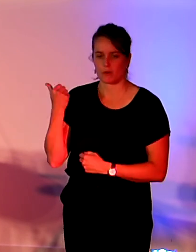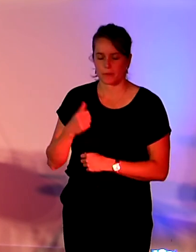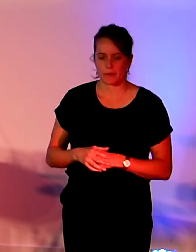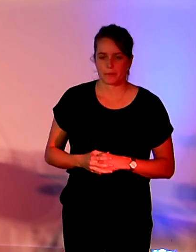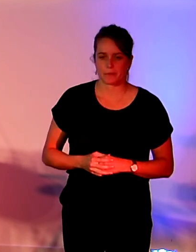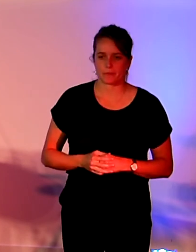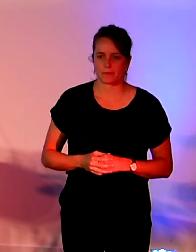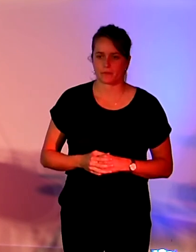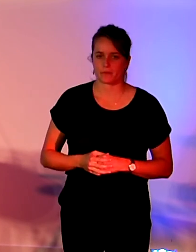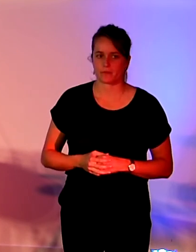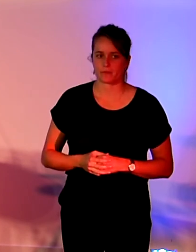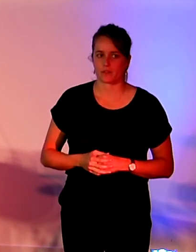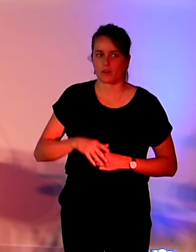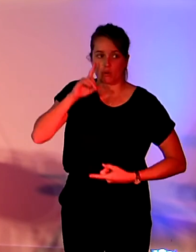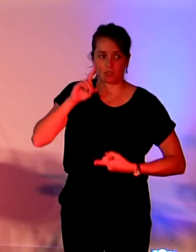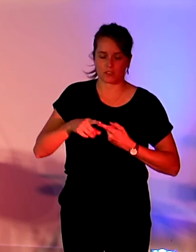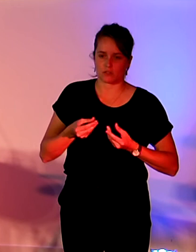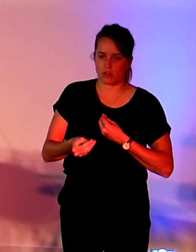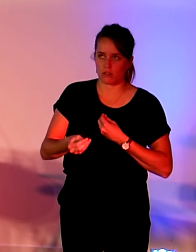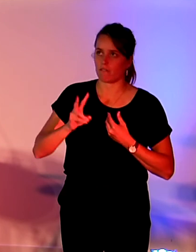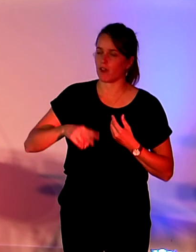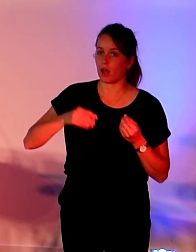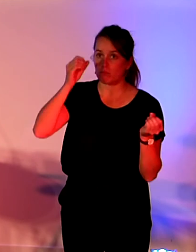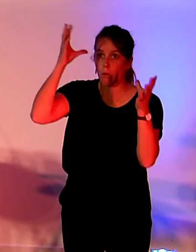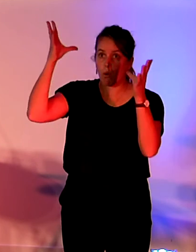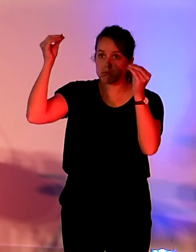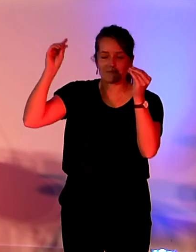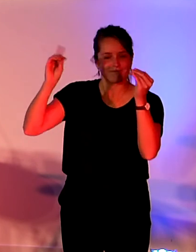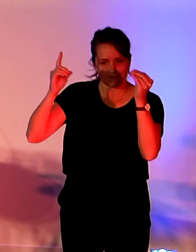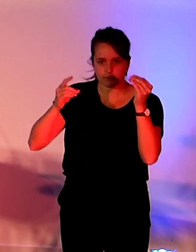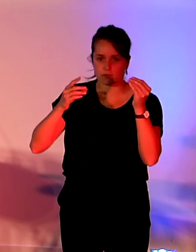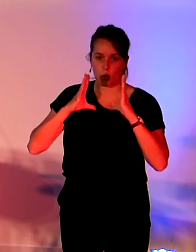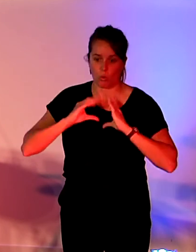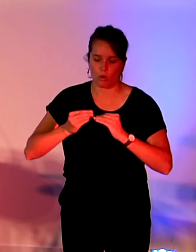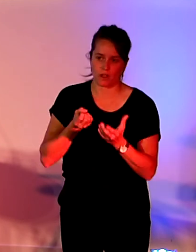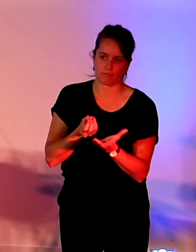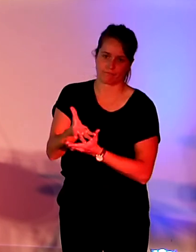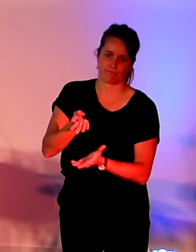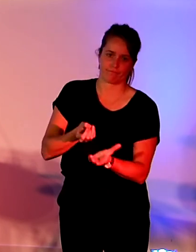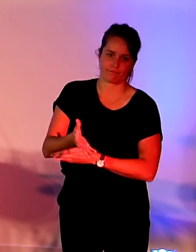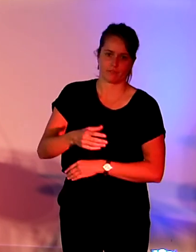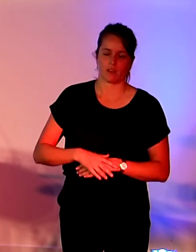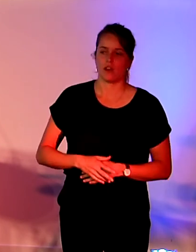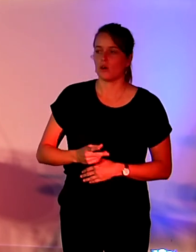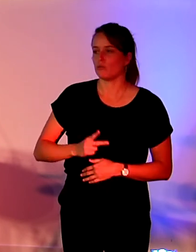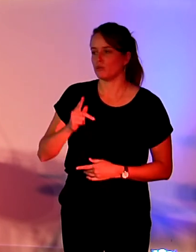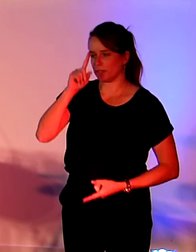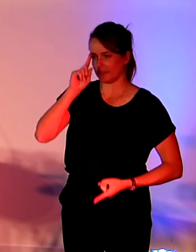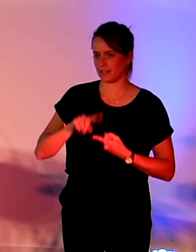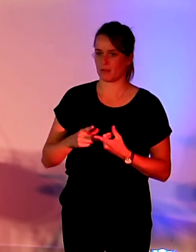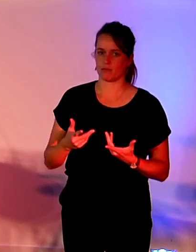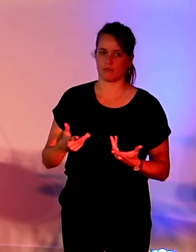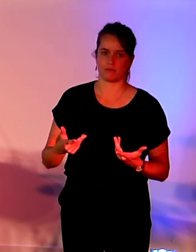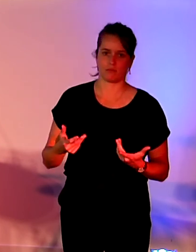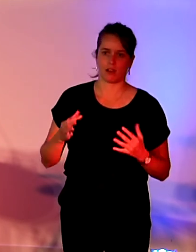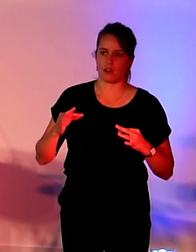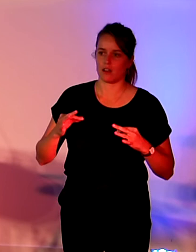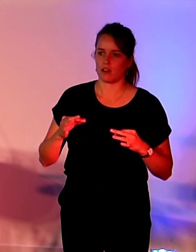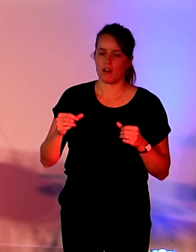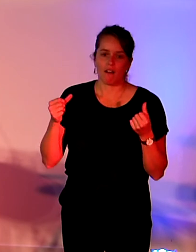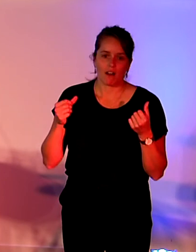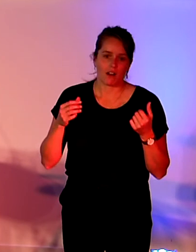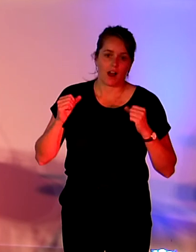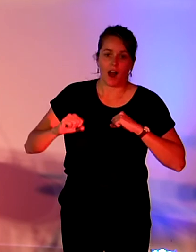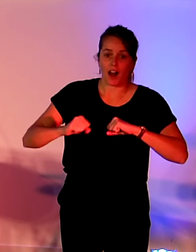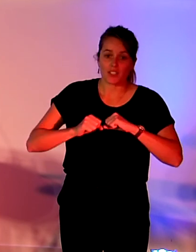une idée concrète de ce que ça peut donner. Donc voilà, ça concerne plus les éco-gestes, mais il y a d